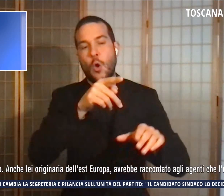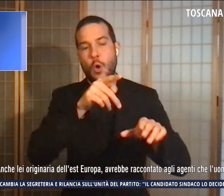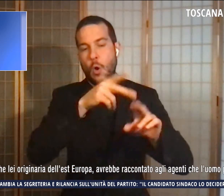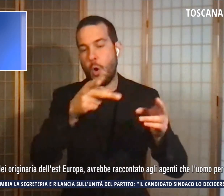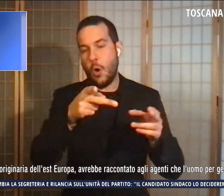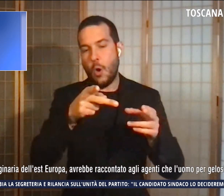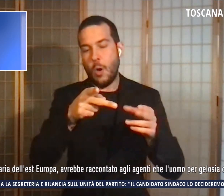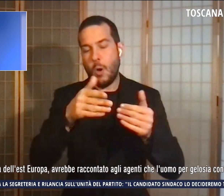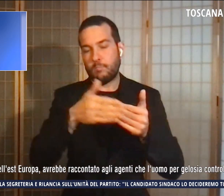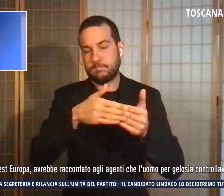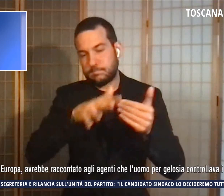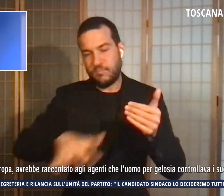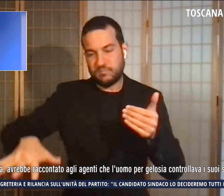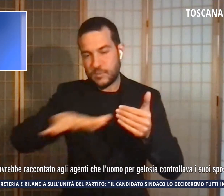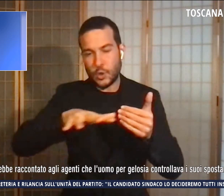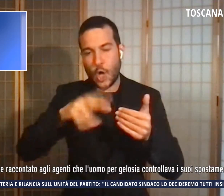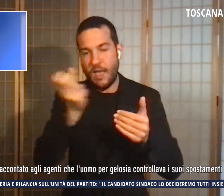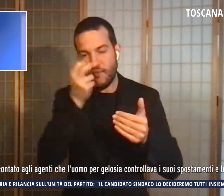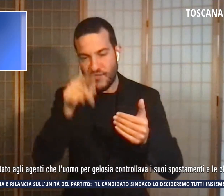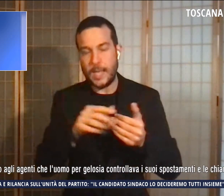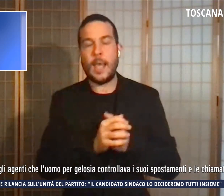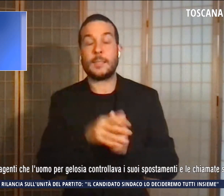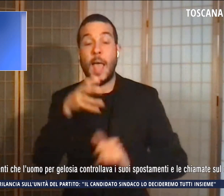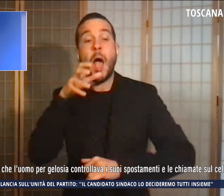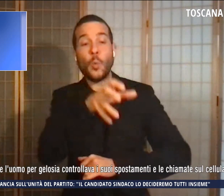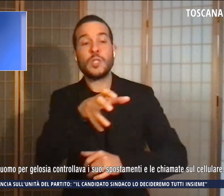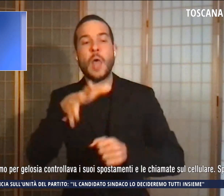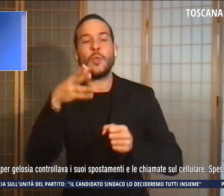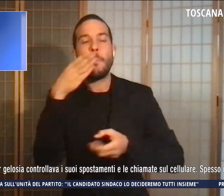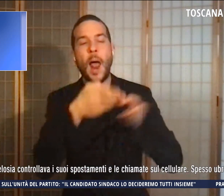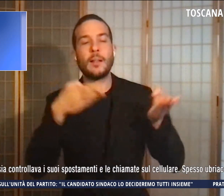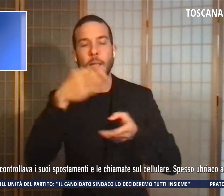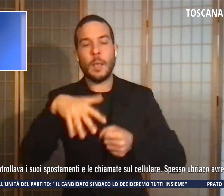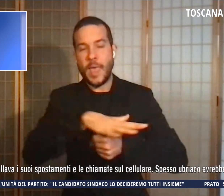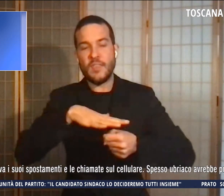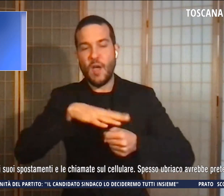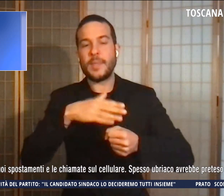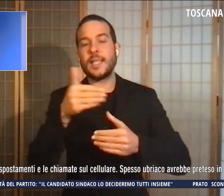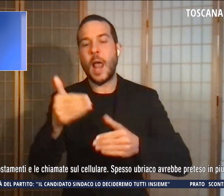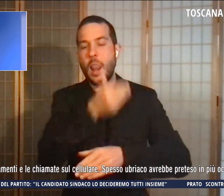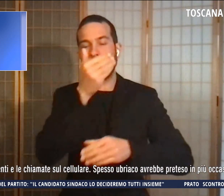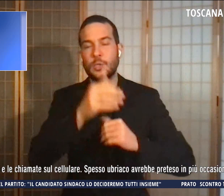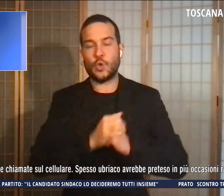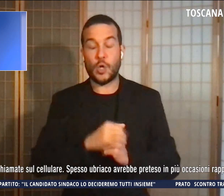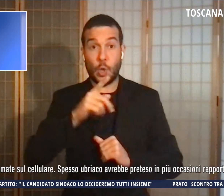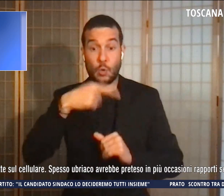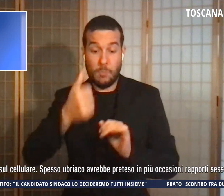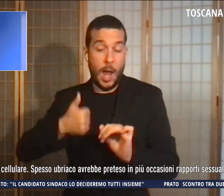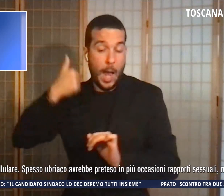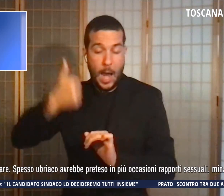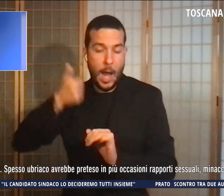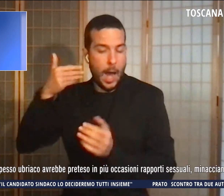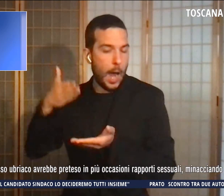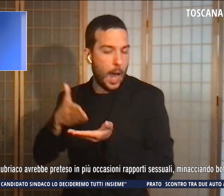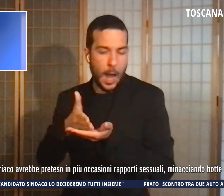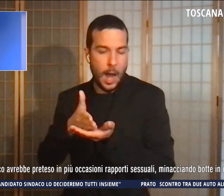Accusato di maltrattamenti in famiglia e lesioni. Dopo anni di vessazioni la donna ha deciso l